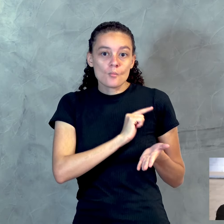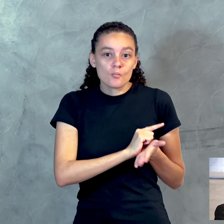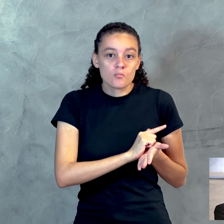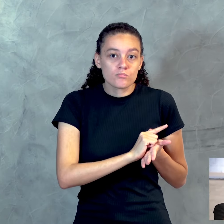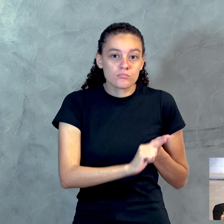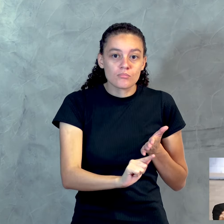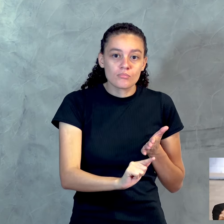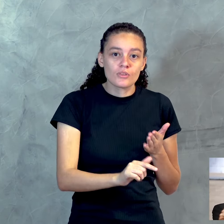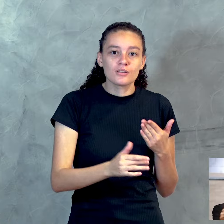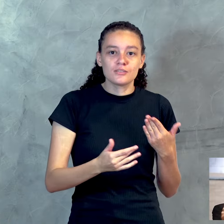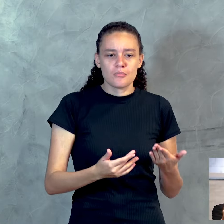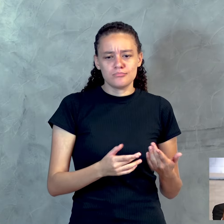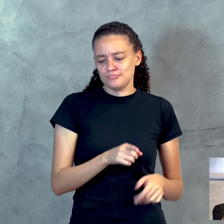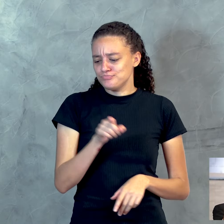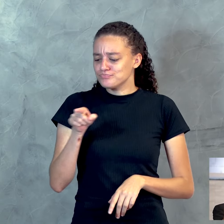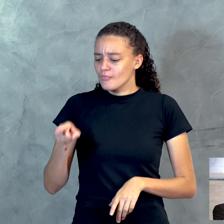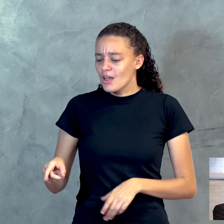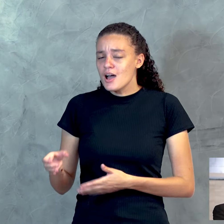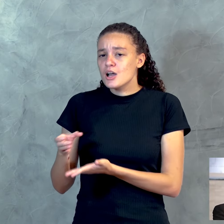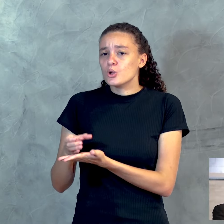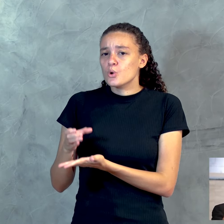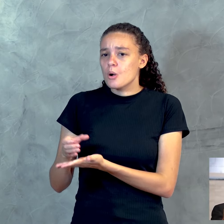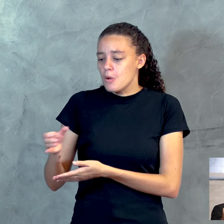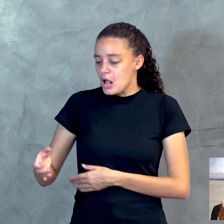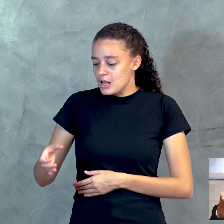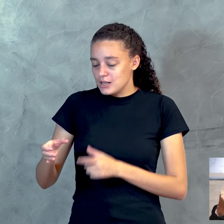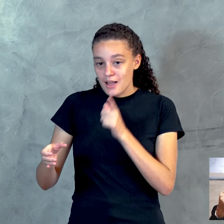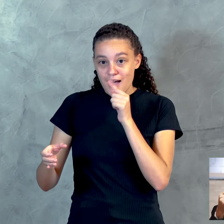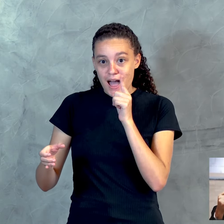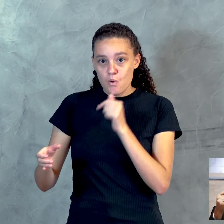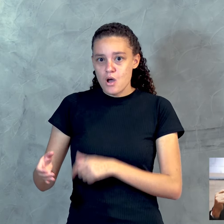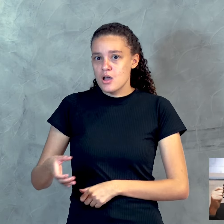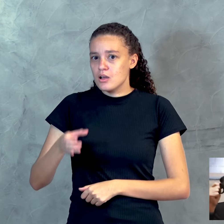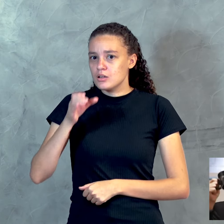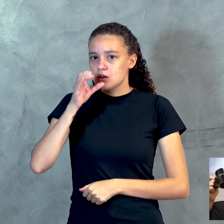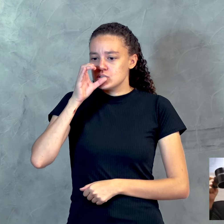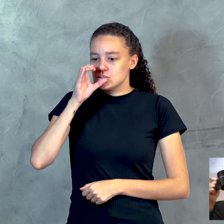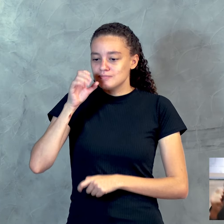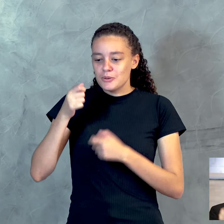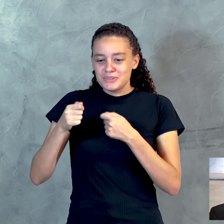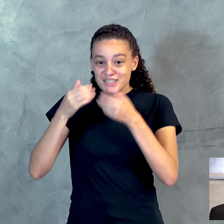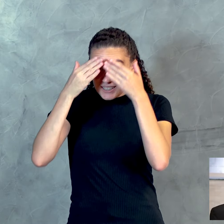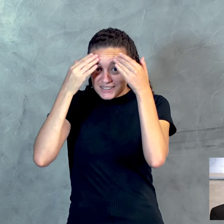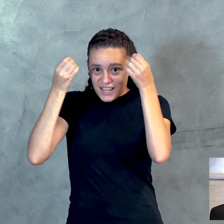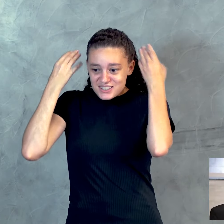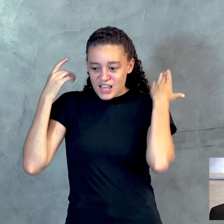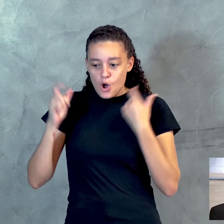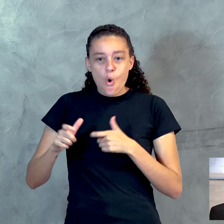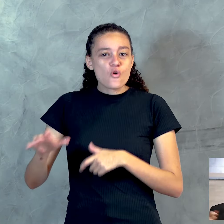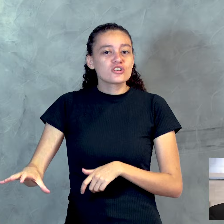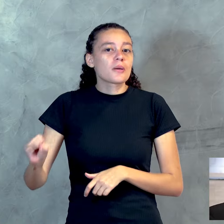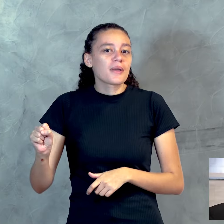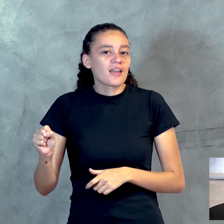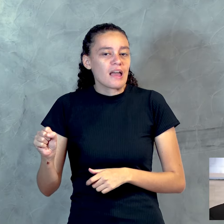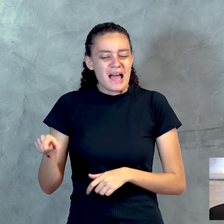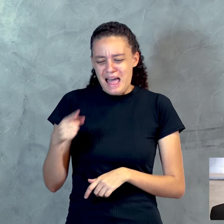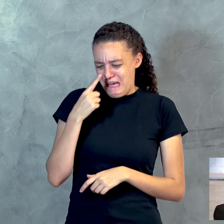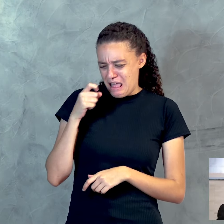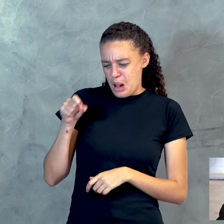eu tomar água aqui, eu precisei esquecer de onde vem. Ah, veio do lixo,